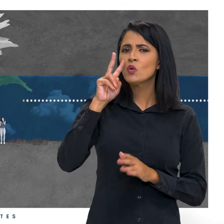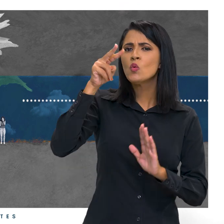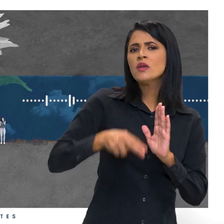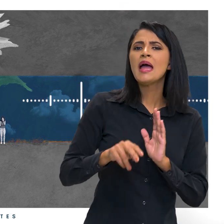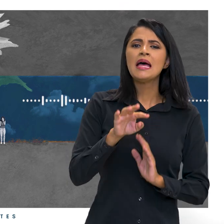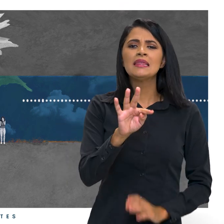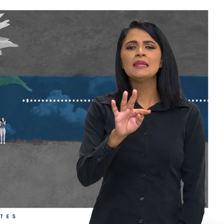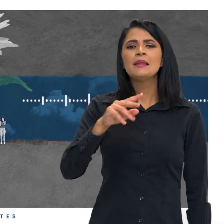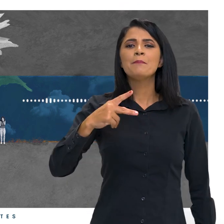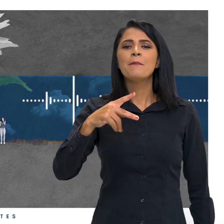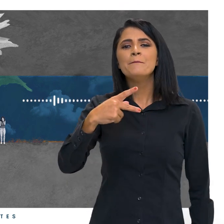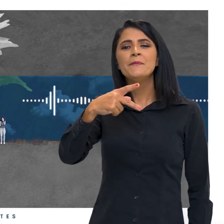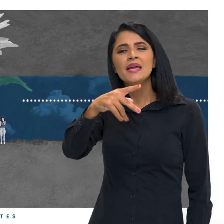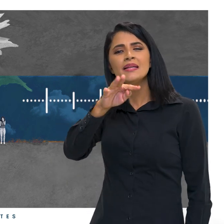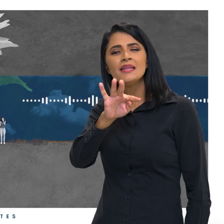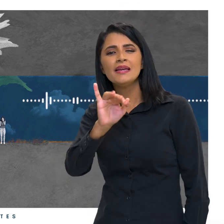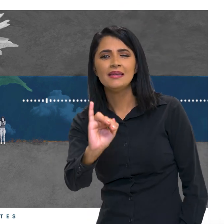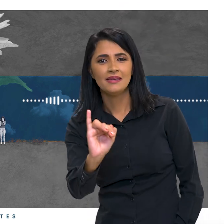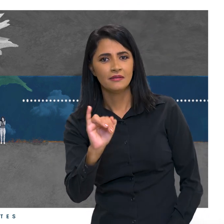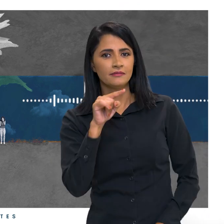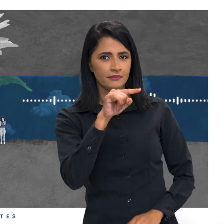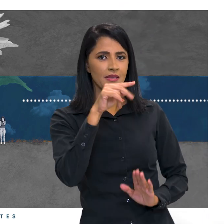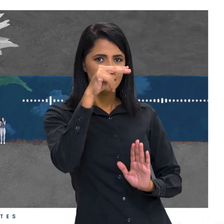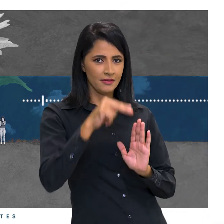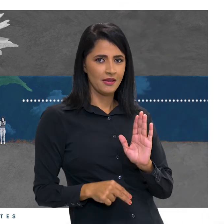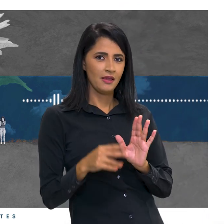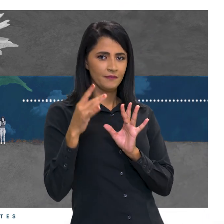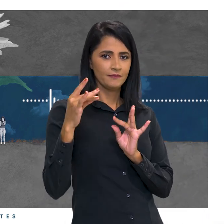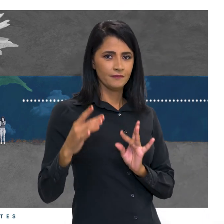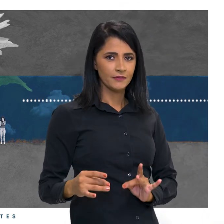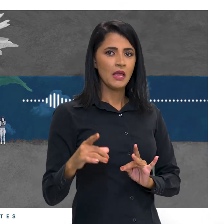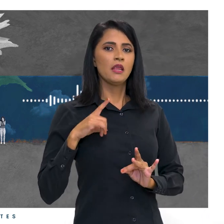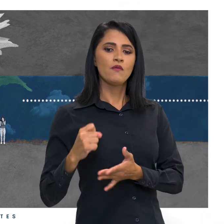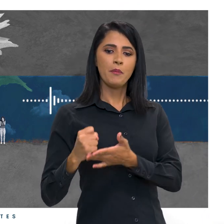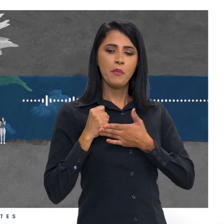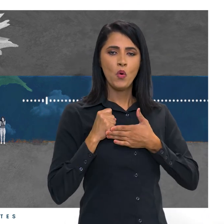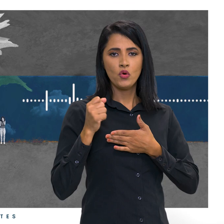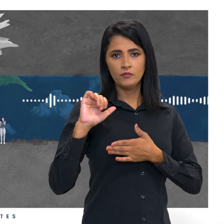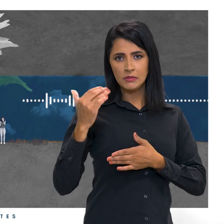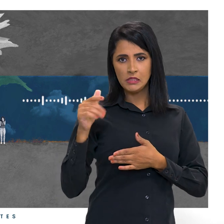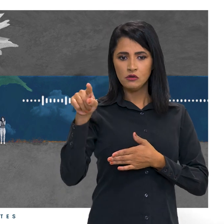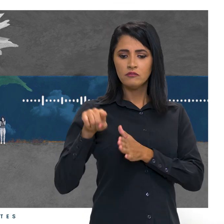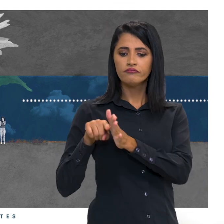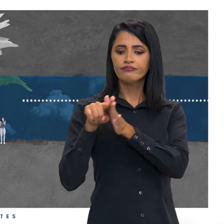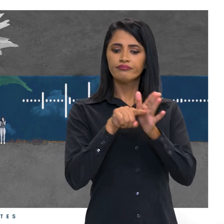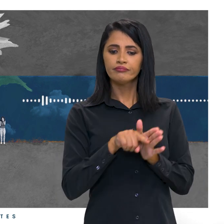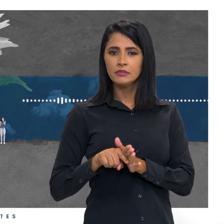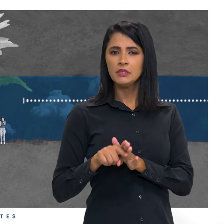definição do que é PTI para a gente. Lei. Para essa definição, a gente buscou o apoio de cientistas que pesquisam o tema há décadas. Vamos por